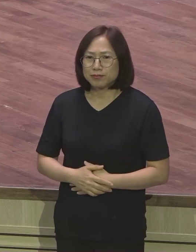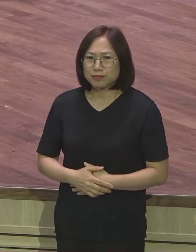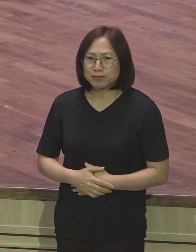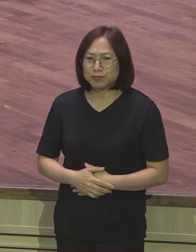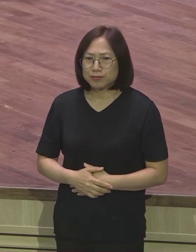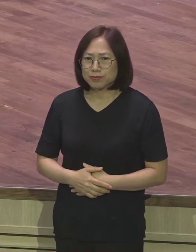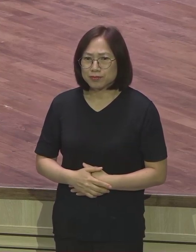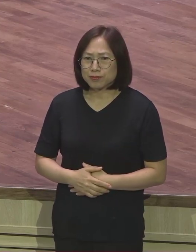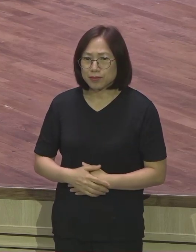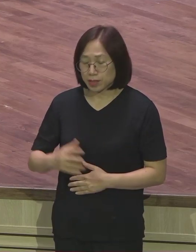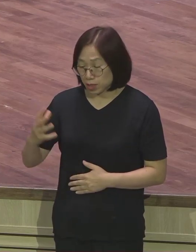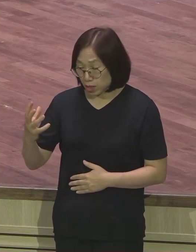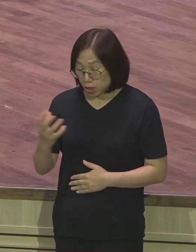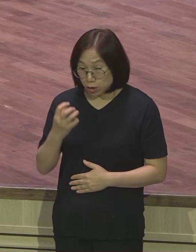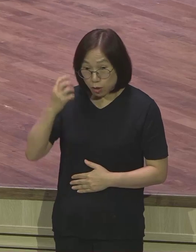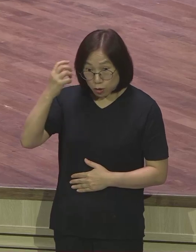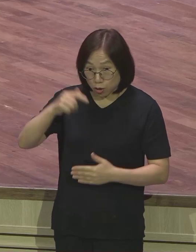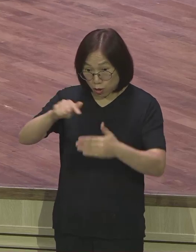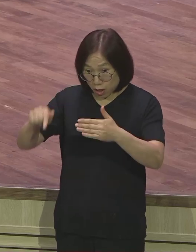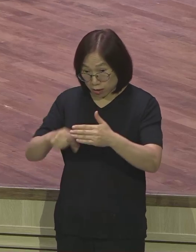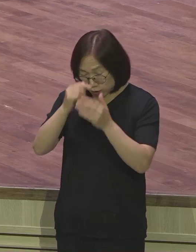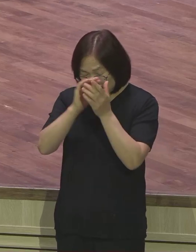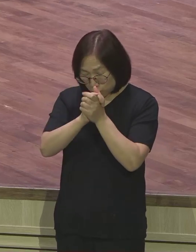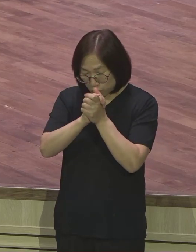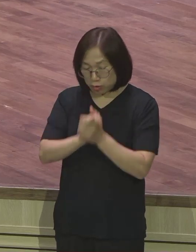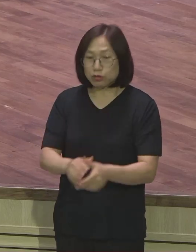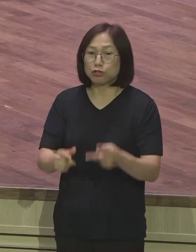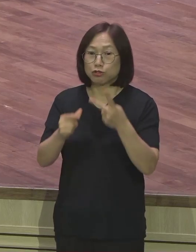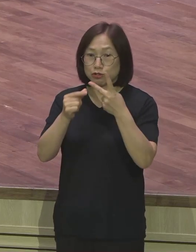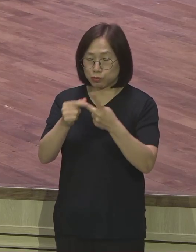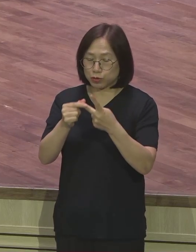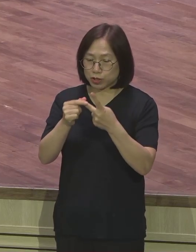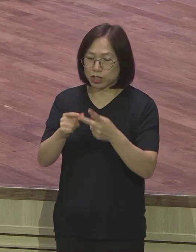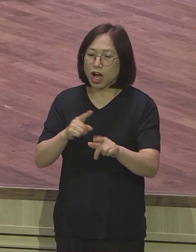성령 안에서 기도하는 것 두 번째는 언약적 기도를 회복하는 것입니다.